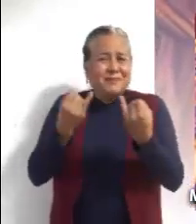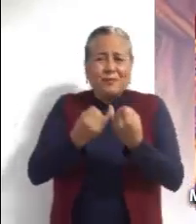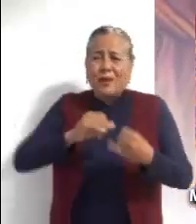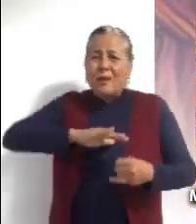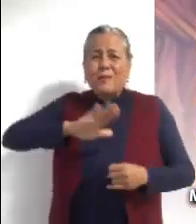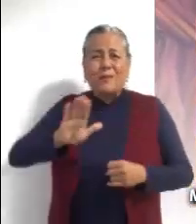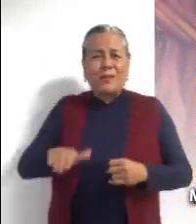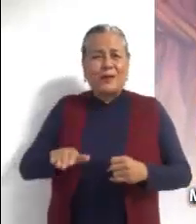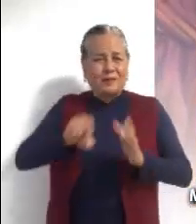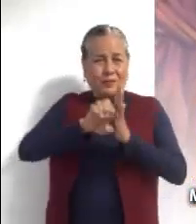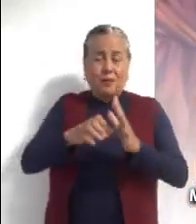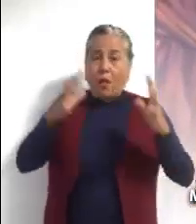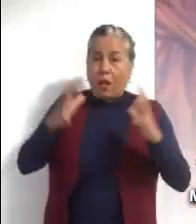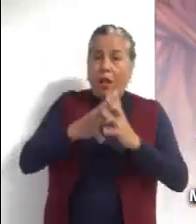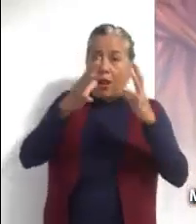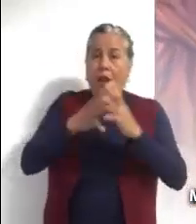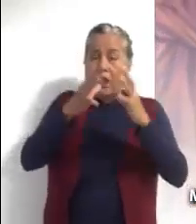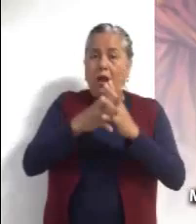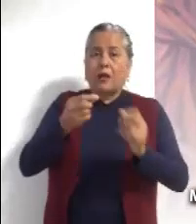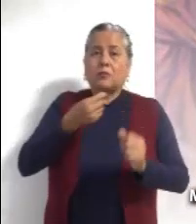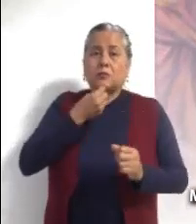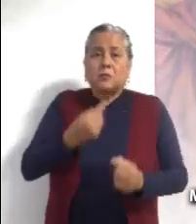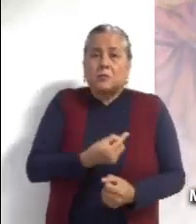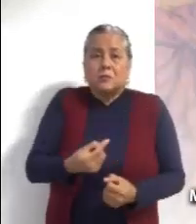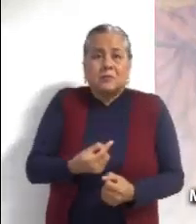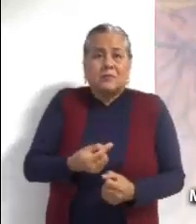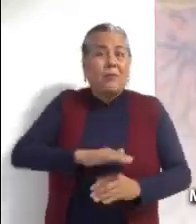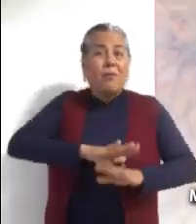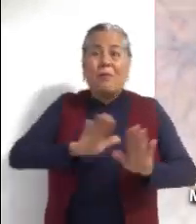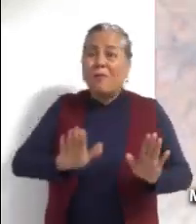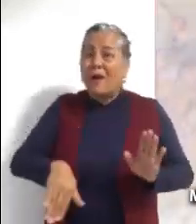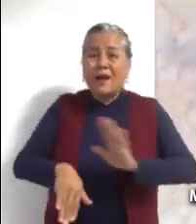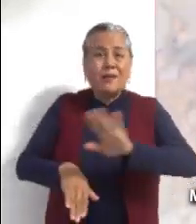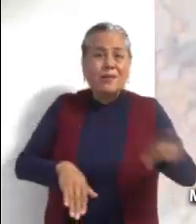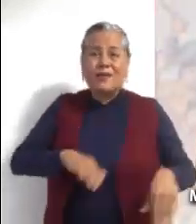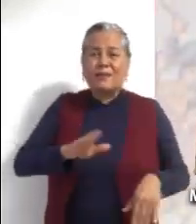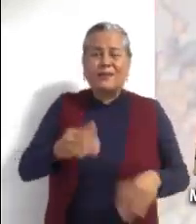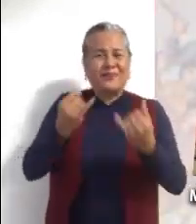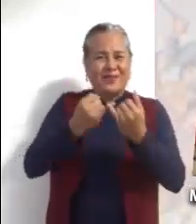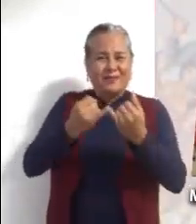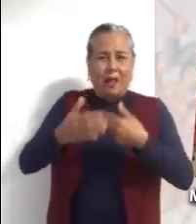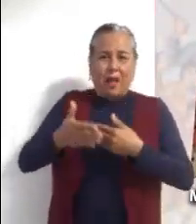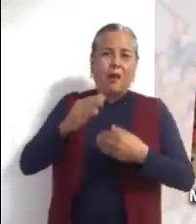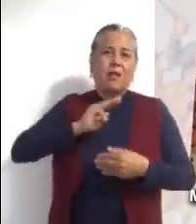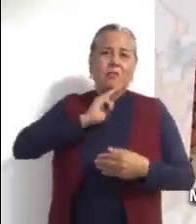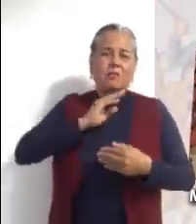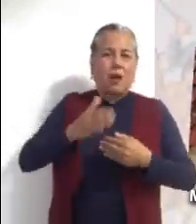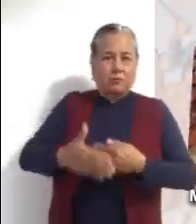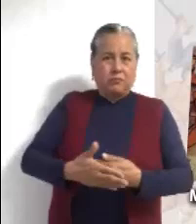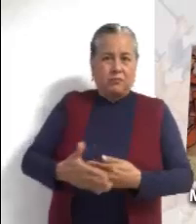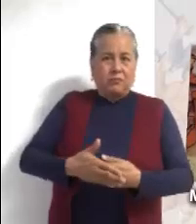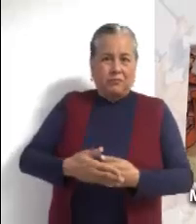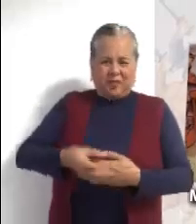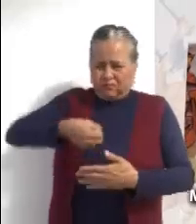Junto a estos inocentes están los miles de abortos provocados Por injusticias, ambiciones y placeres